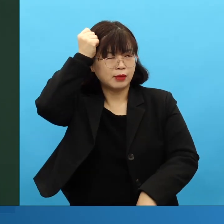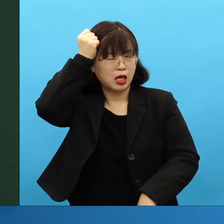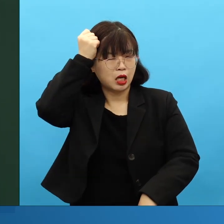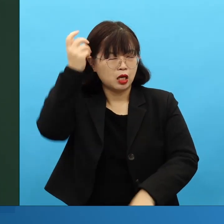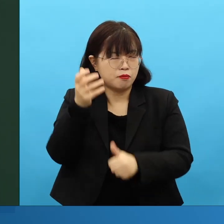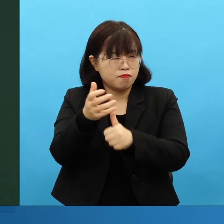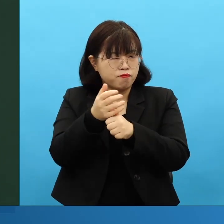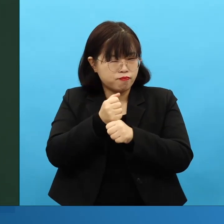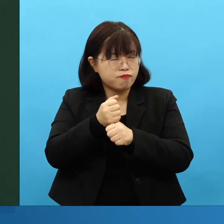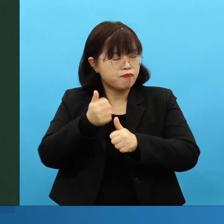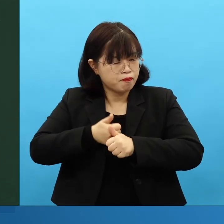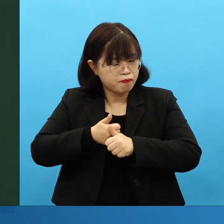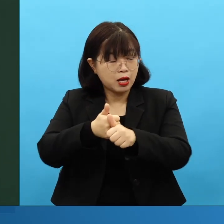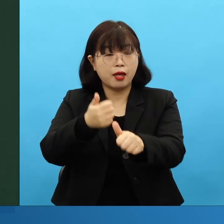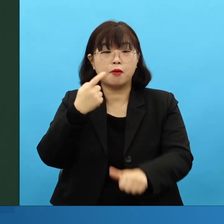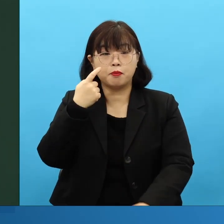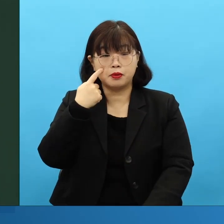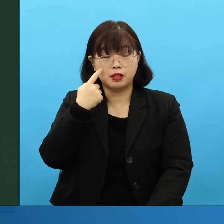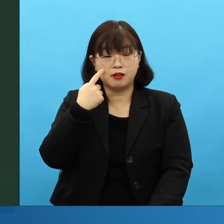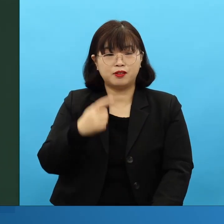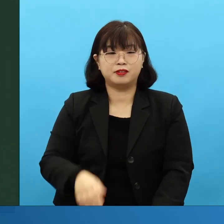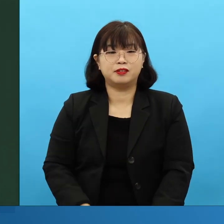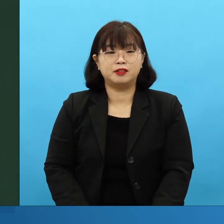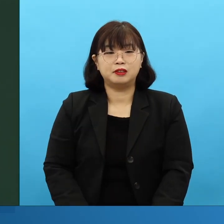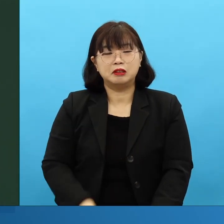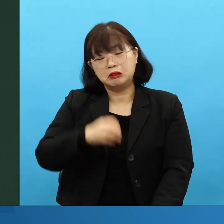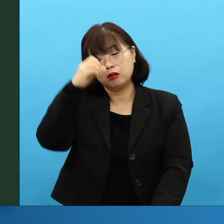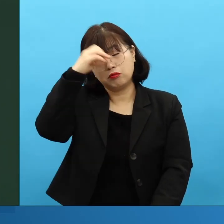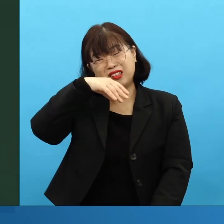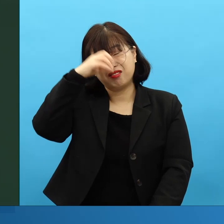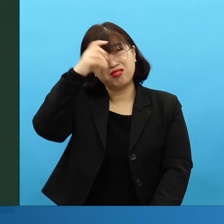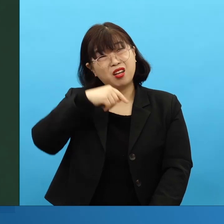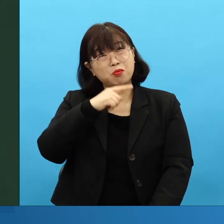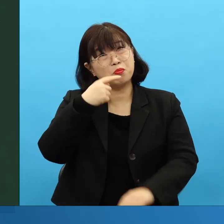아무것도 아닌 것처럼 보이잖아요. 아무 힘도 없는 사람이,